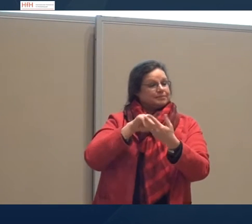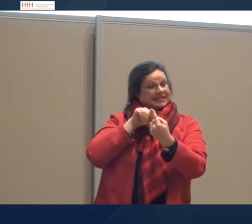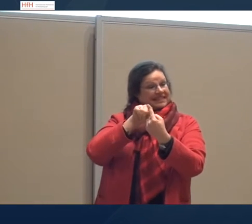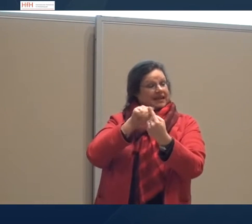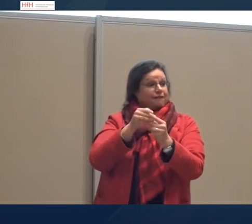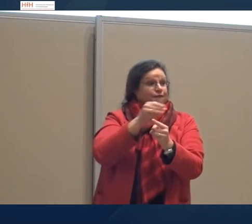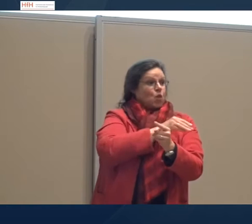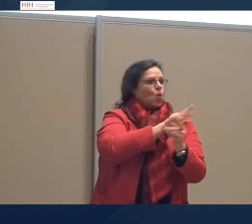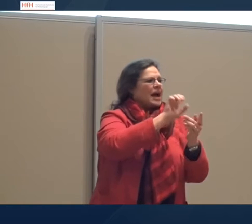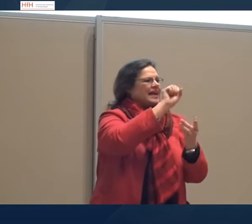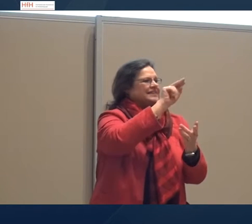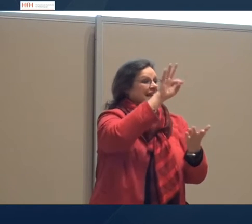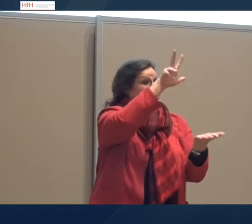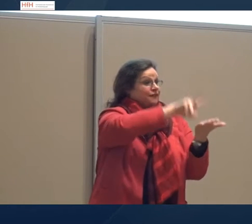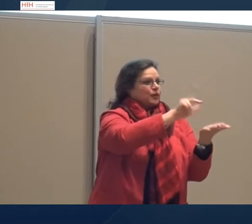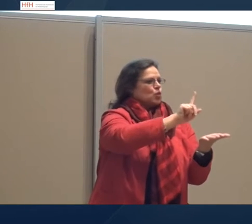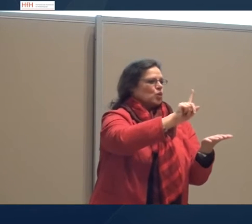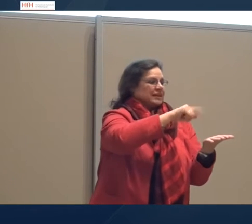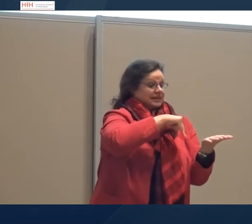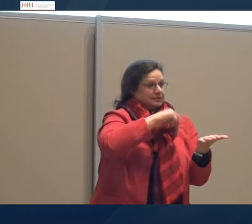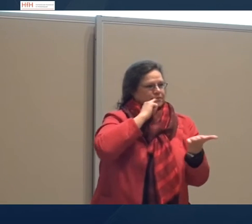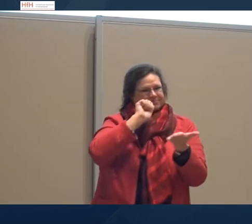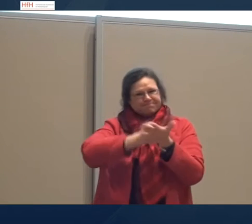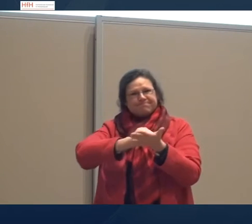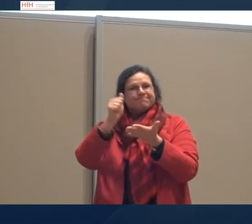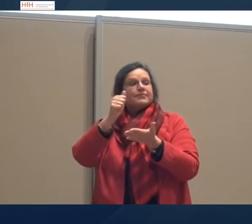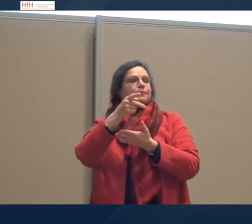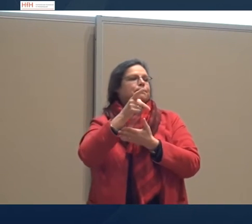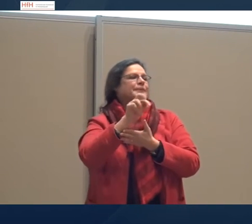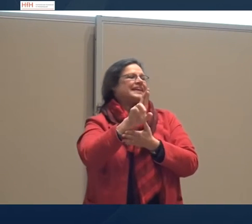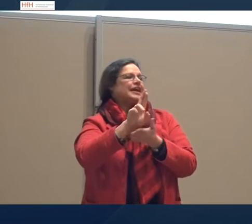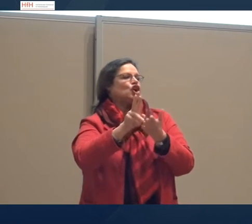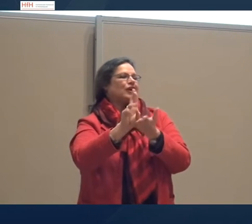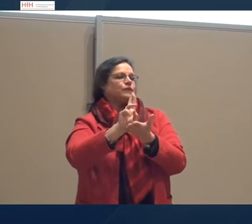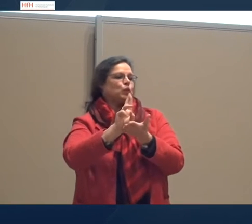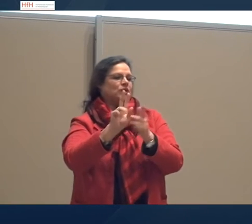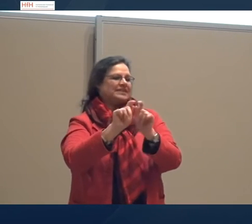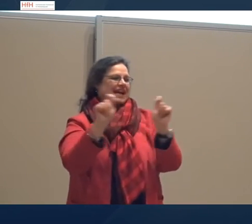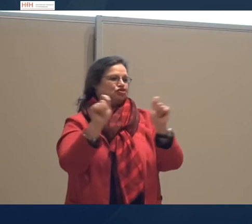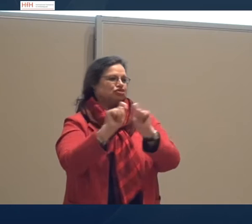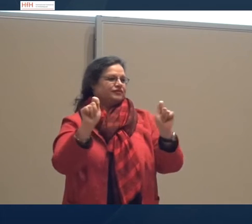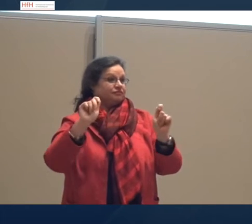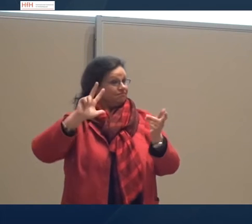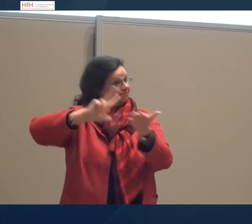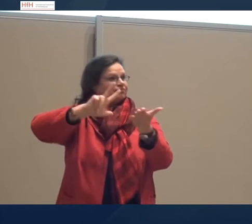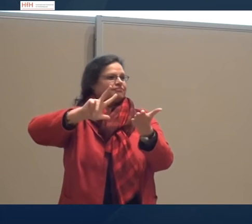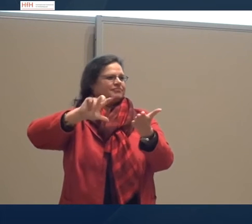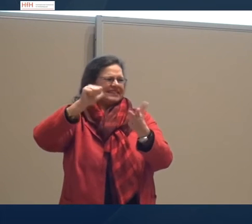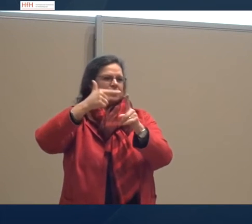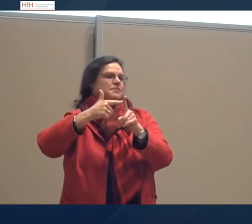Da war es das Ziel vor diesem Projekt ein Vorprojekt, ein Präkonvolut. Eine Zeitschrift haben wir das schon veröffentlicht. Um was geht es in